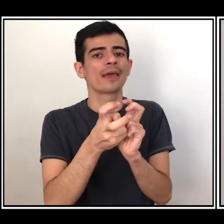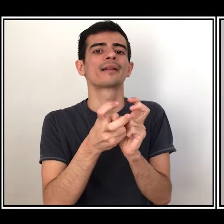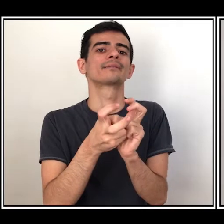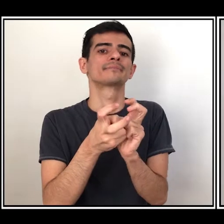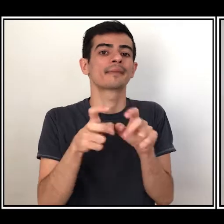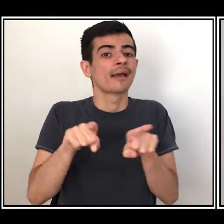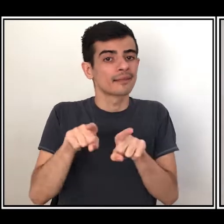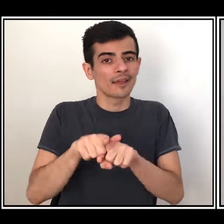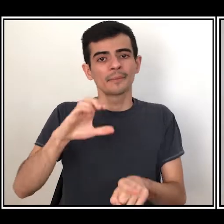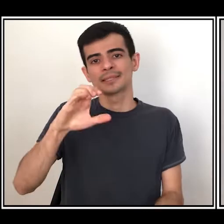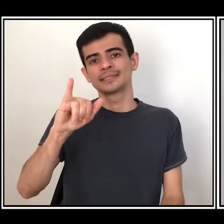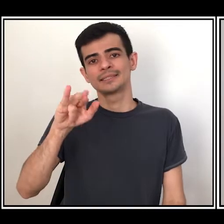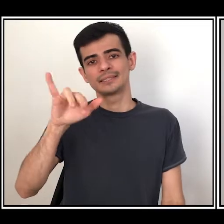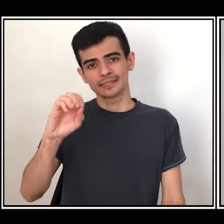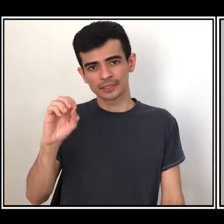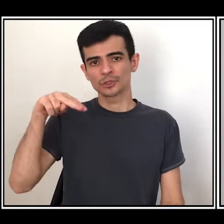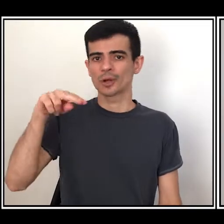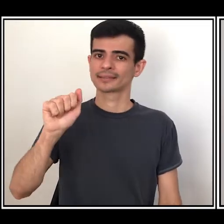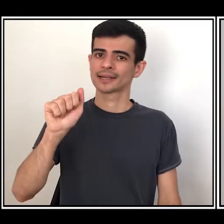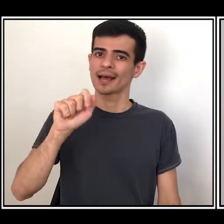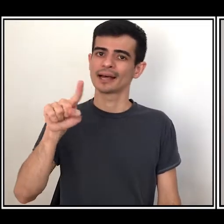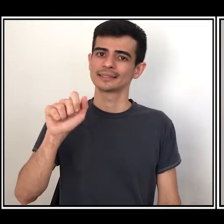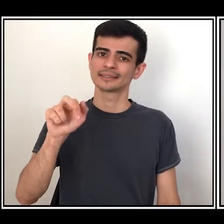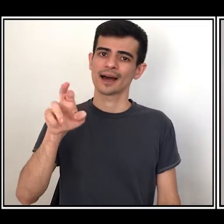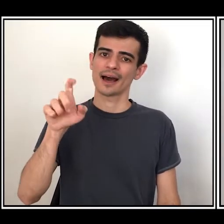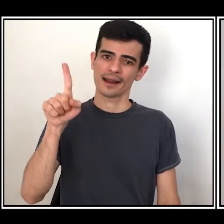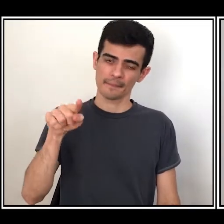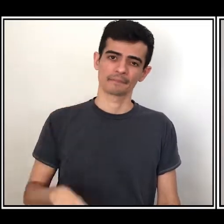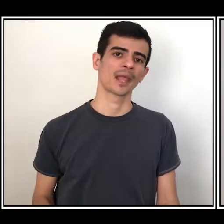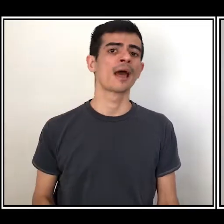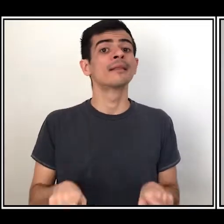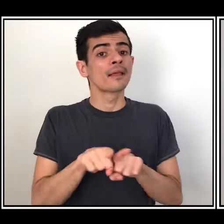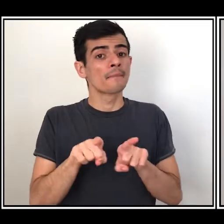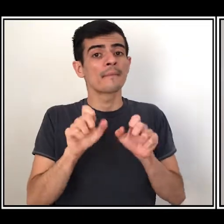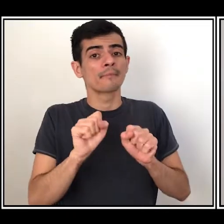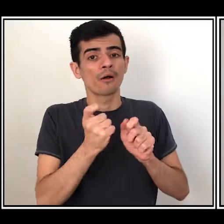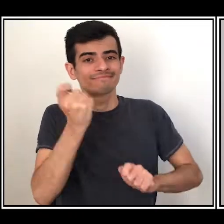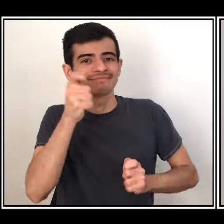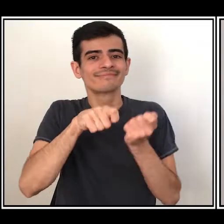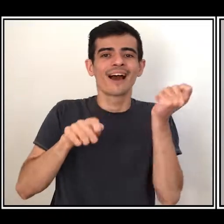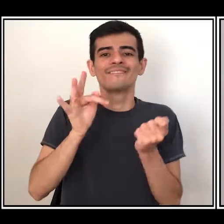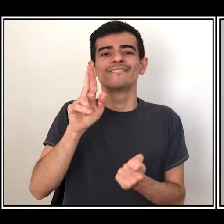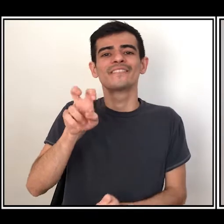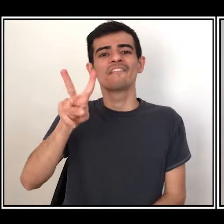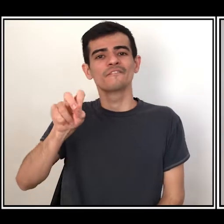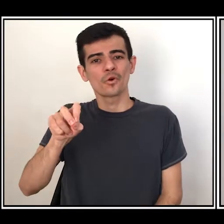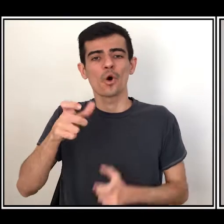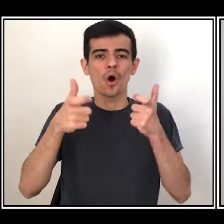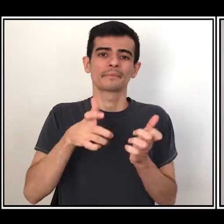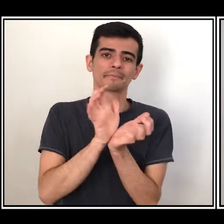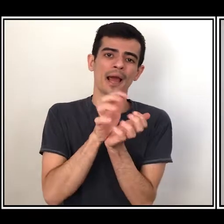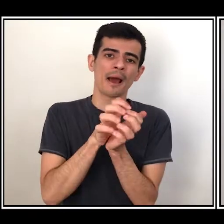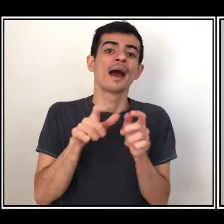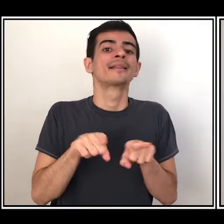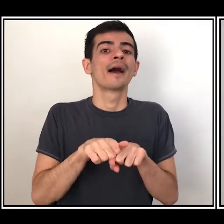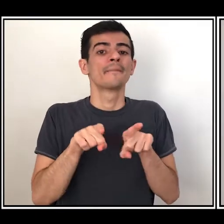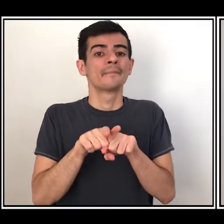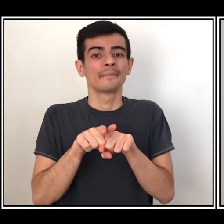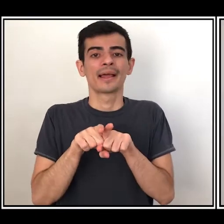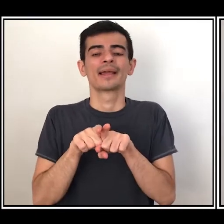Sírio de Nazaré e outros, como o Frevo de Pernambuco e o Complexo do Boi no